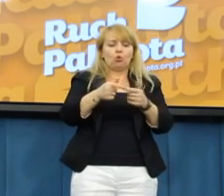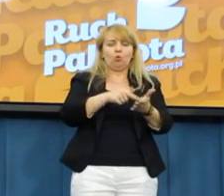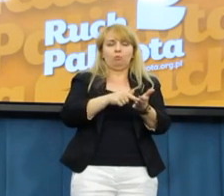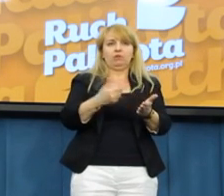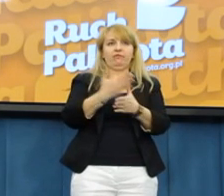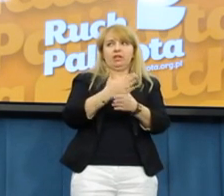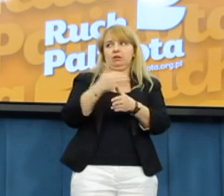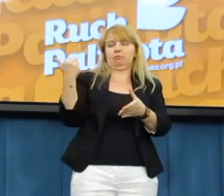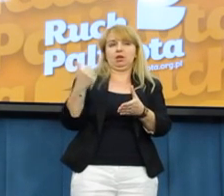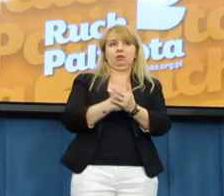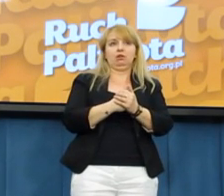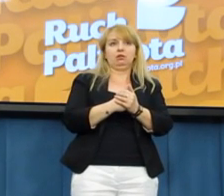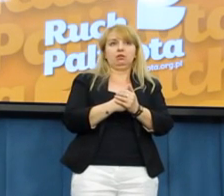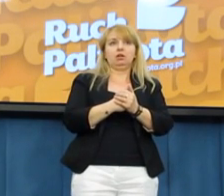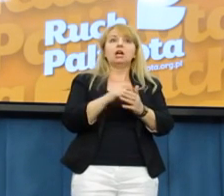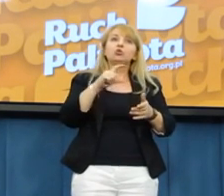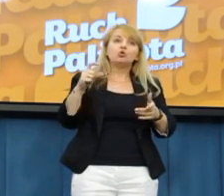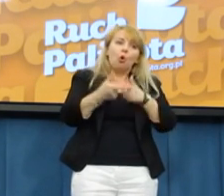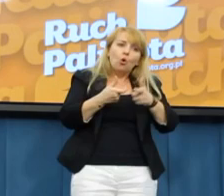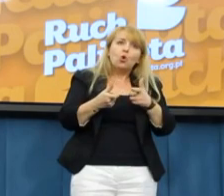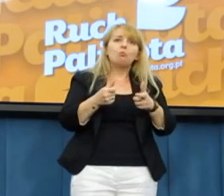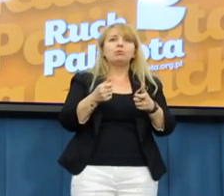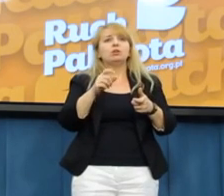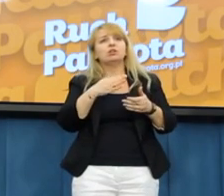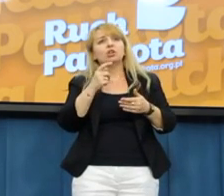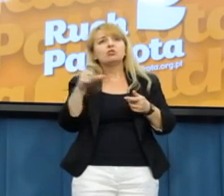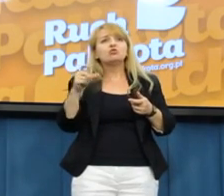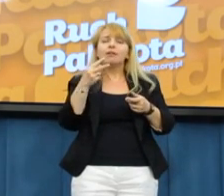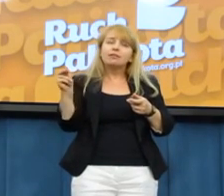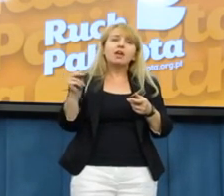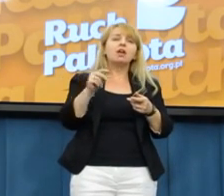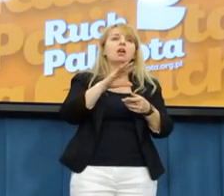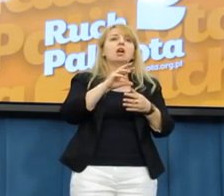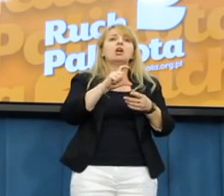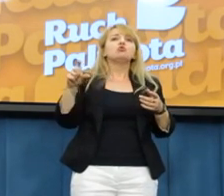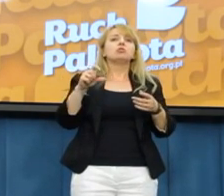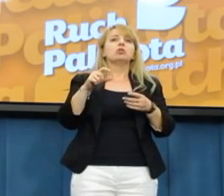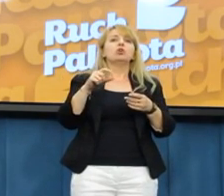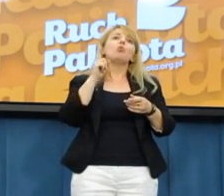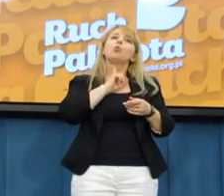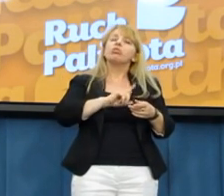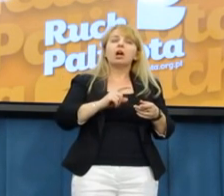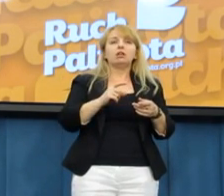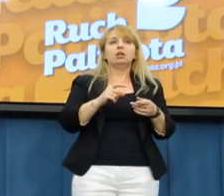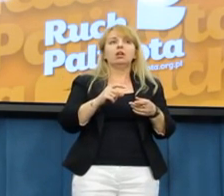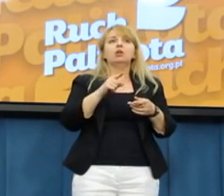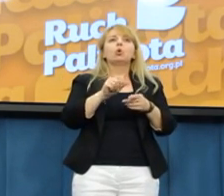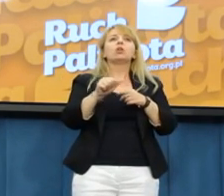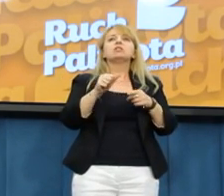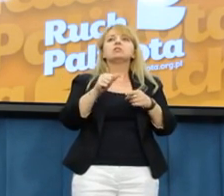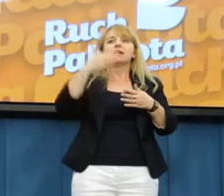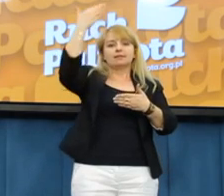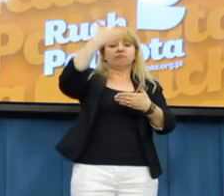Skarbowy robi. Nie wiadomo, czy rzeczywiście podejmuje jakieś działania, a jeśli tak, to też podejmuje w sposób wystarczająco szybki. No po prostu jest pełna zasłona